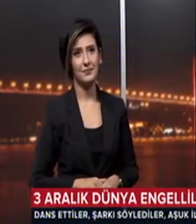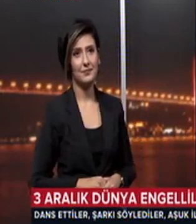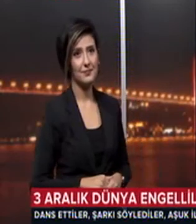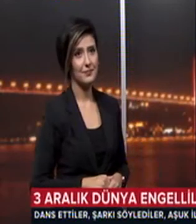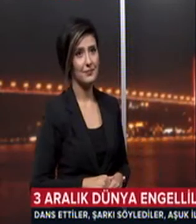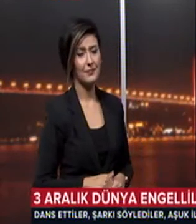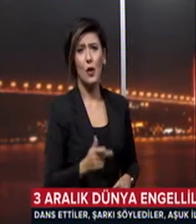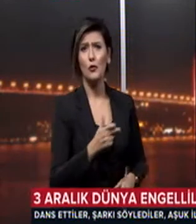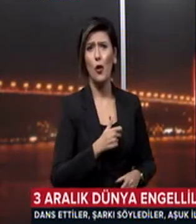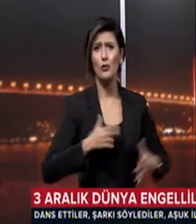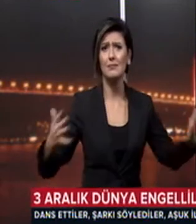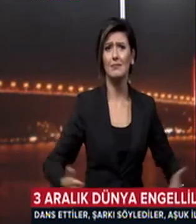Gönüllerince eğlendiler